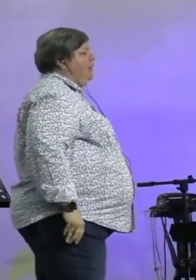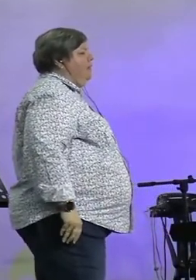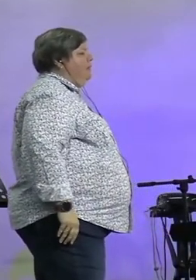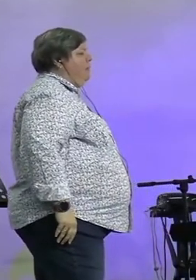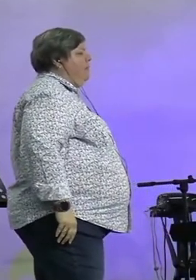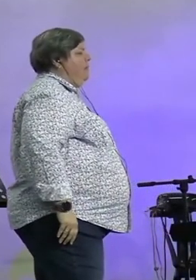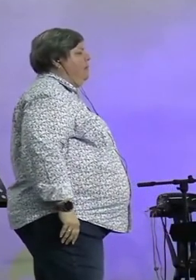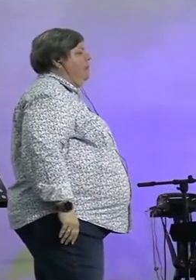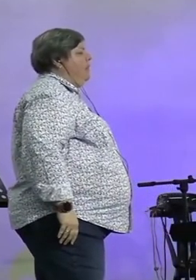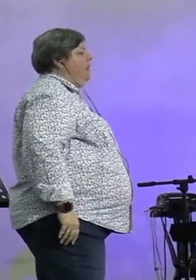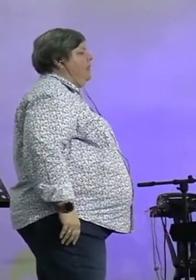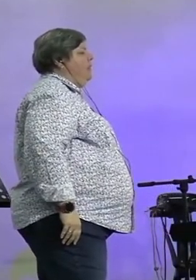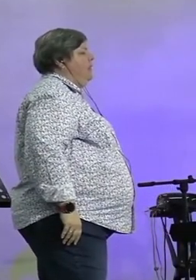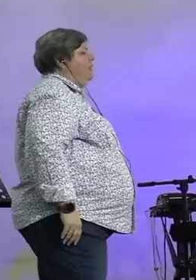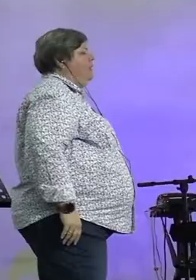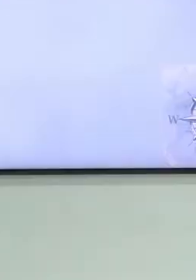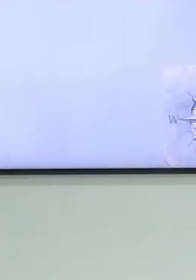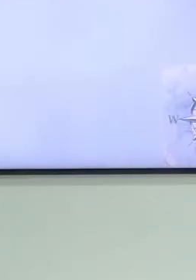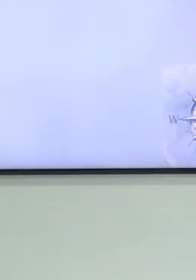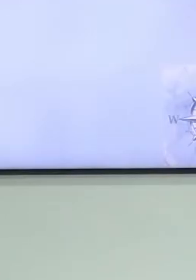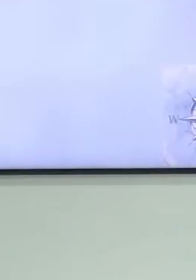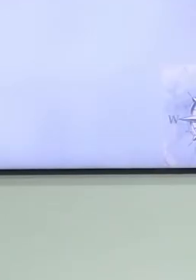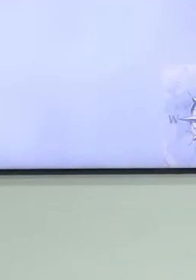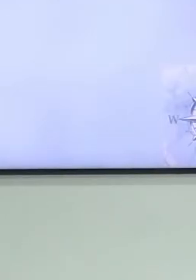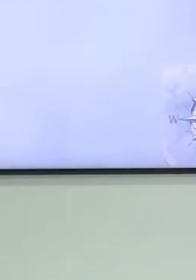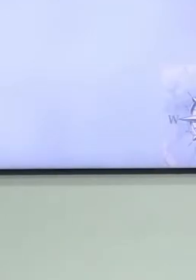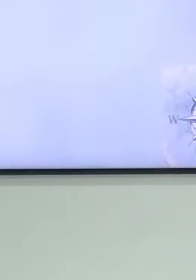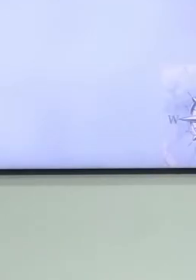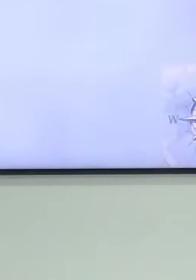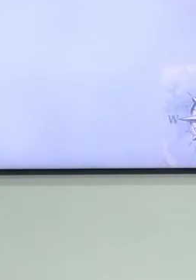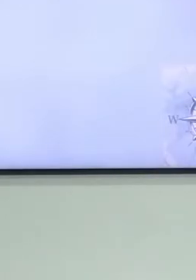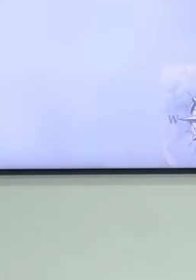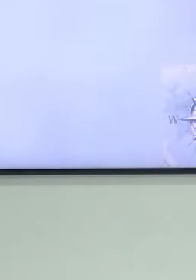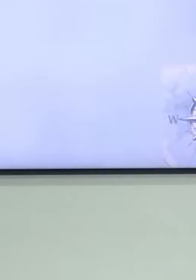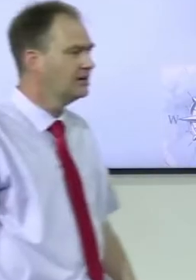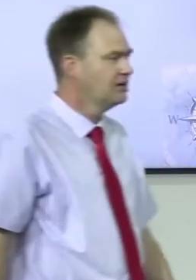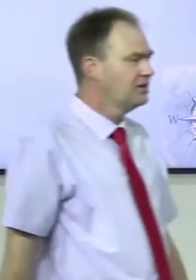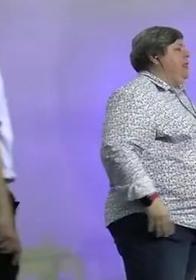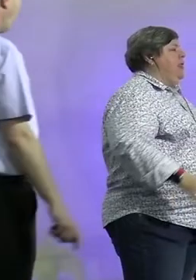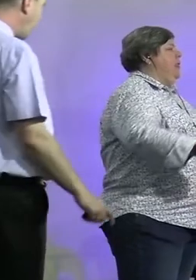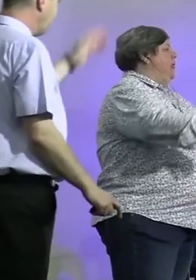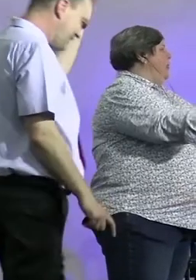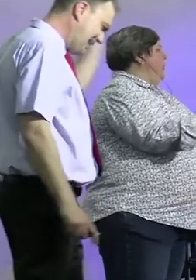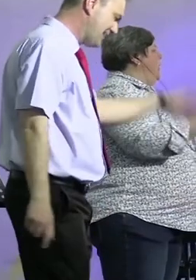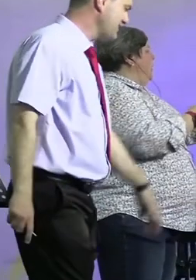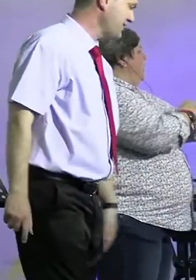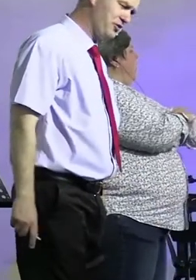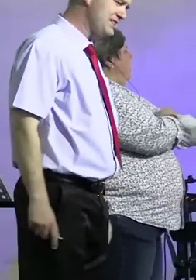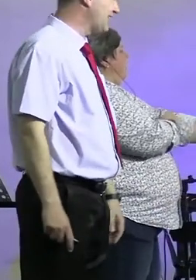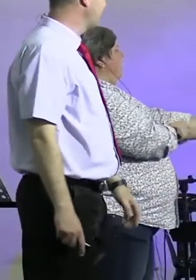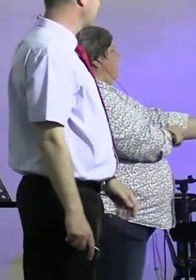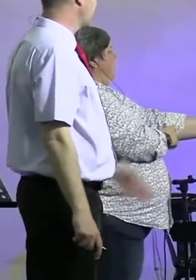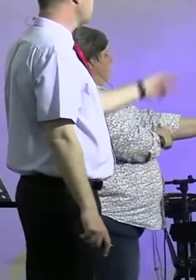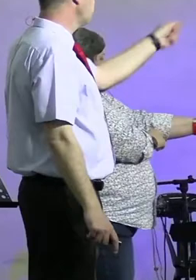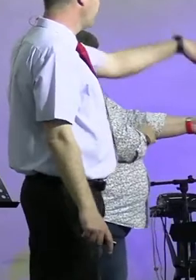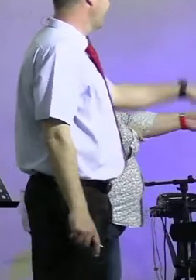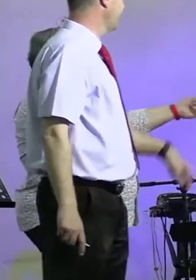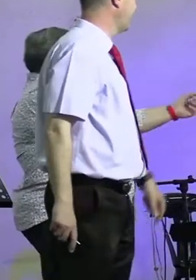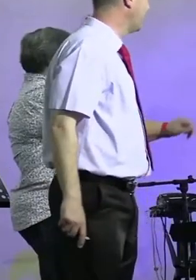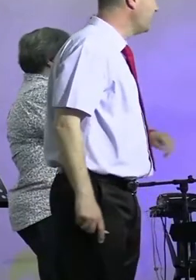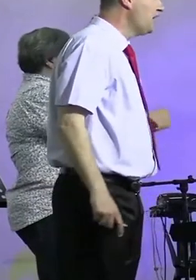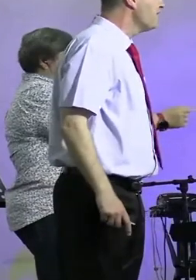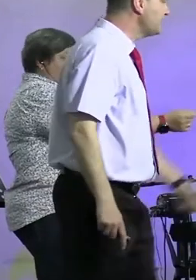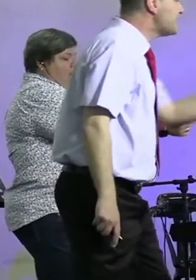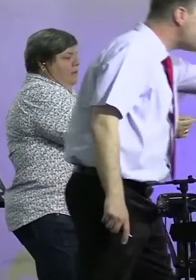Hoe weet ek dit? Hoe weet jy dit, Johan? Hoe weet jy dit? Hoe weet ek dit? Wil iemand een raai vat? Ok, natuurlijk, dit is die grootste antwoord, jy moest om